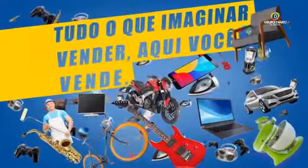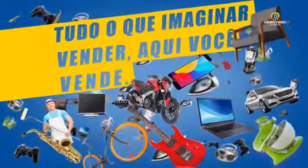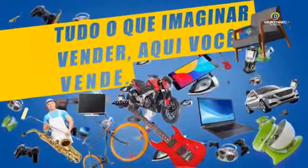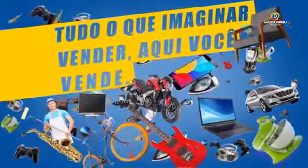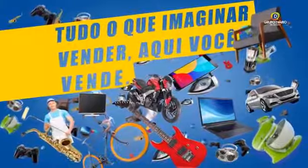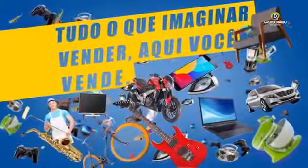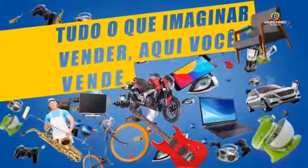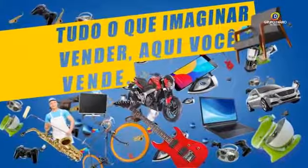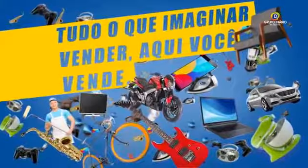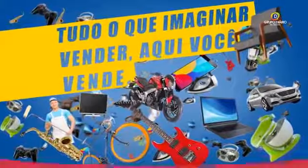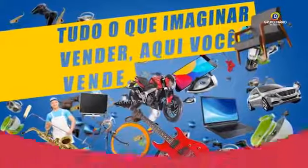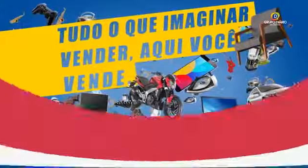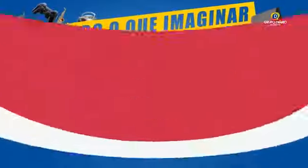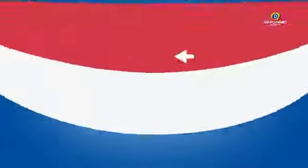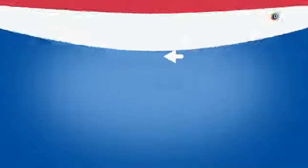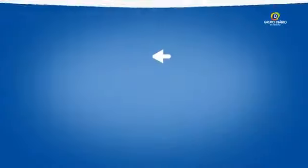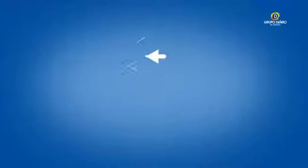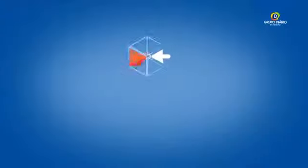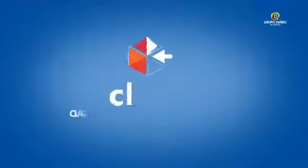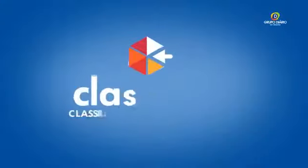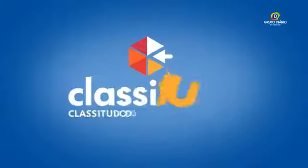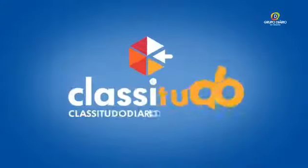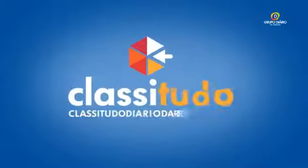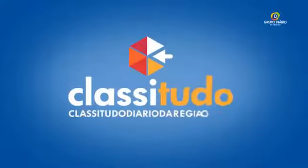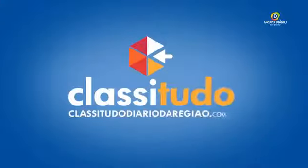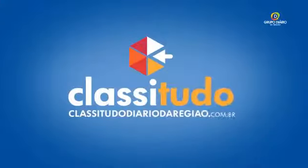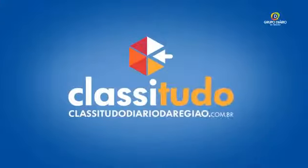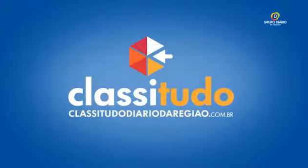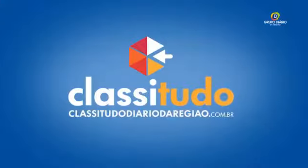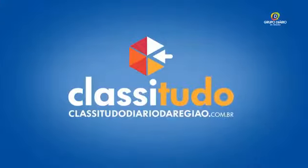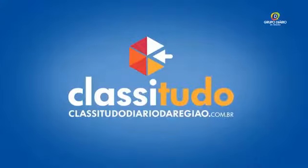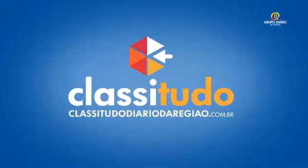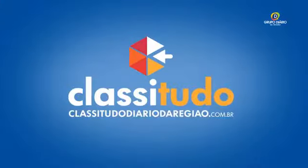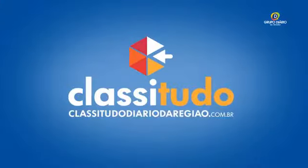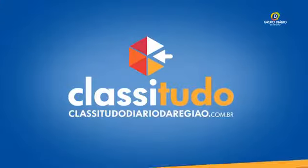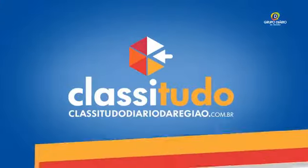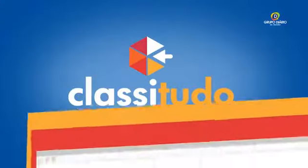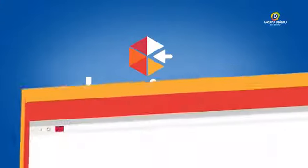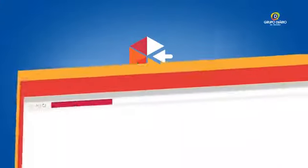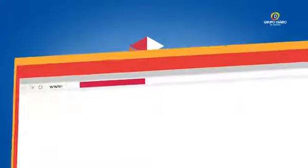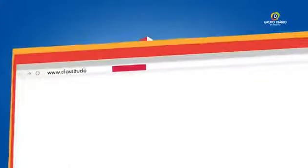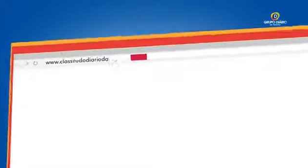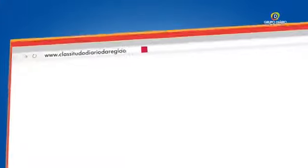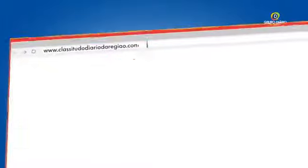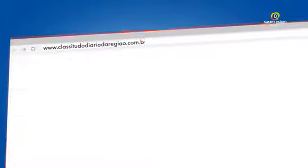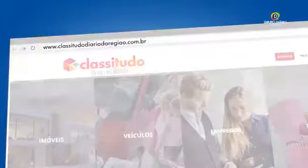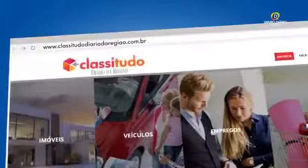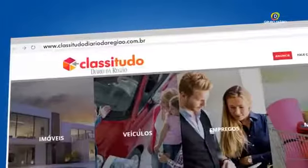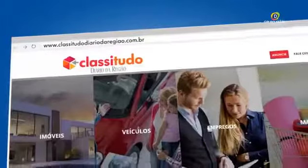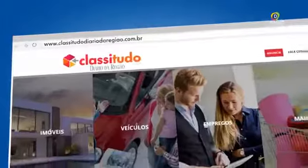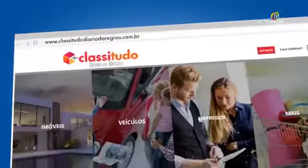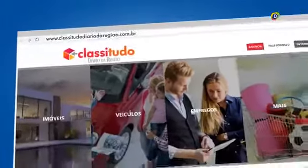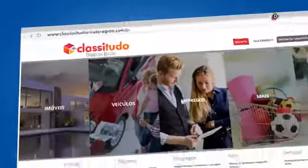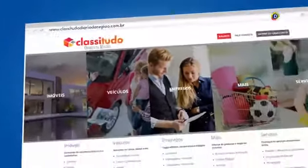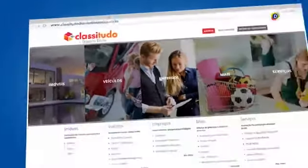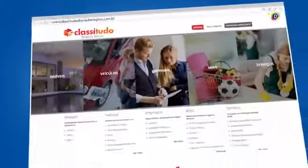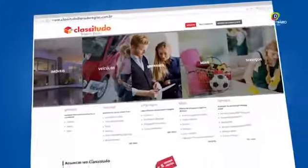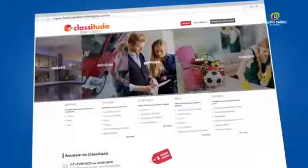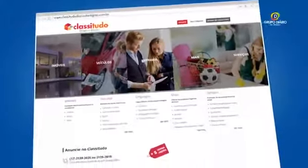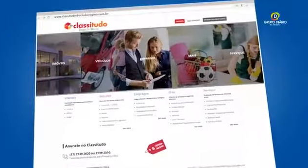aqui você vende. Classe Tudo Diário da Região. O maior jornal da região, agora com classificados online, para você